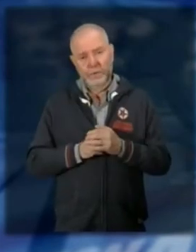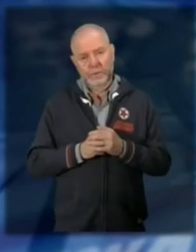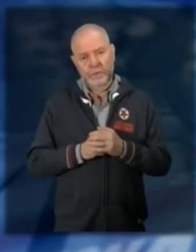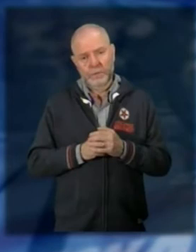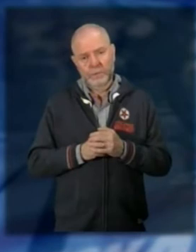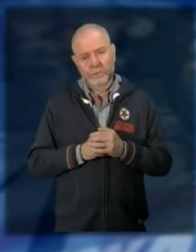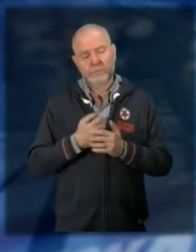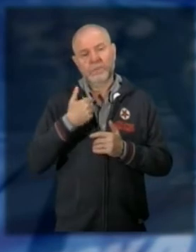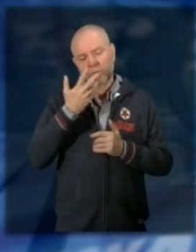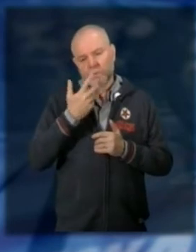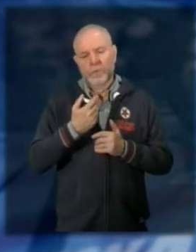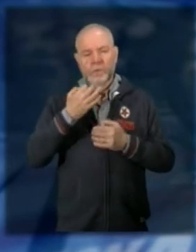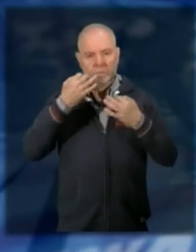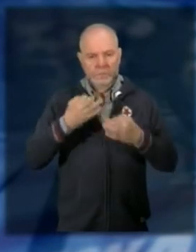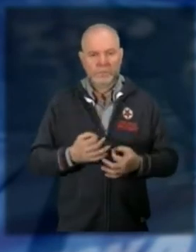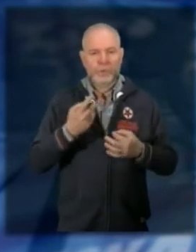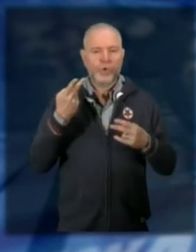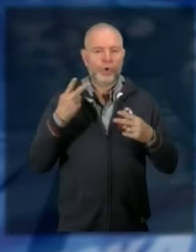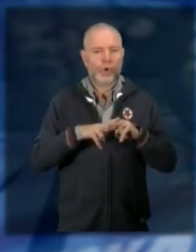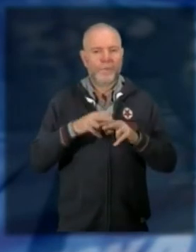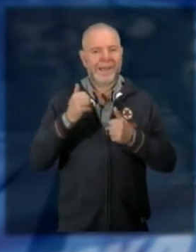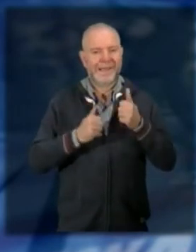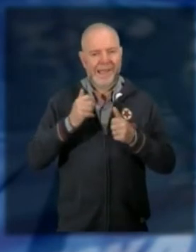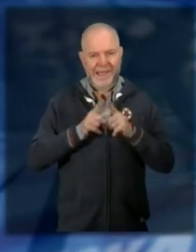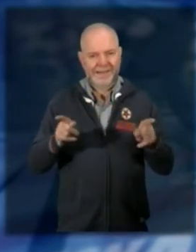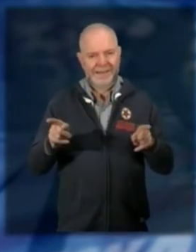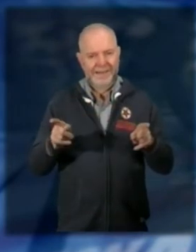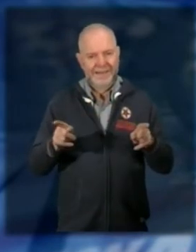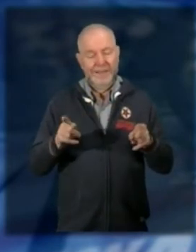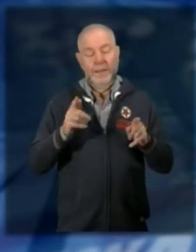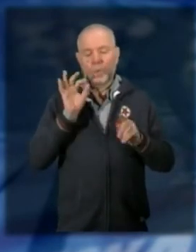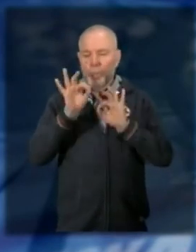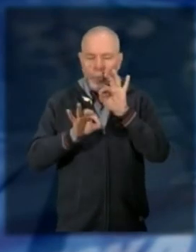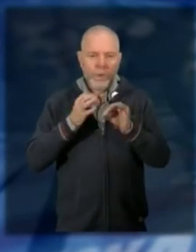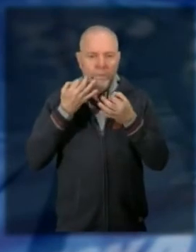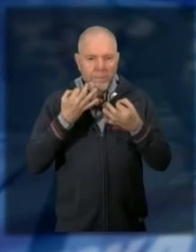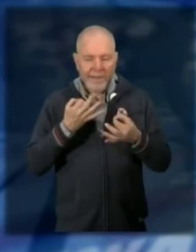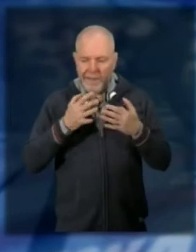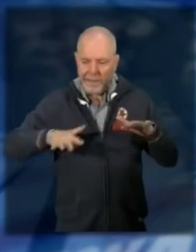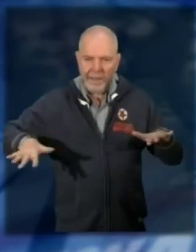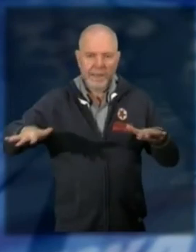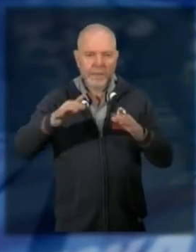questo voluto istituire una doppia gara in modo tale che venga curato ogni dettaglio